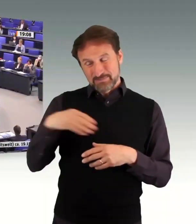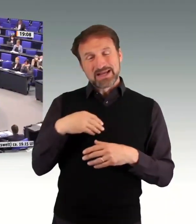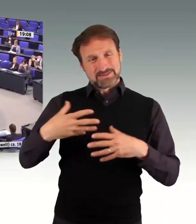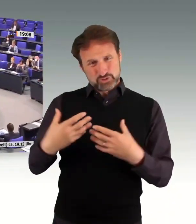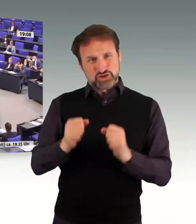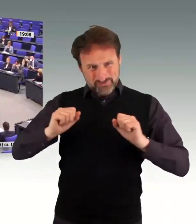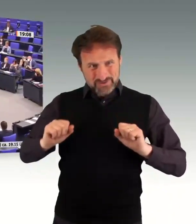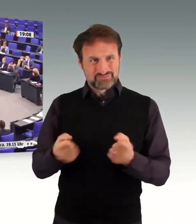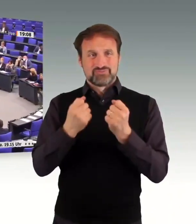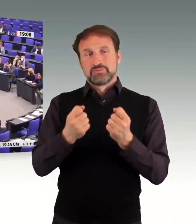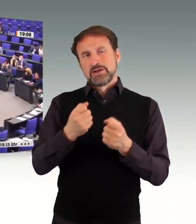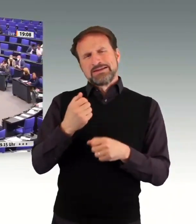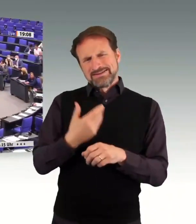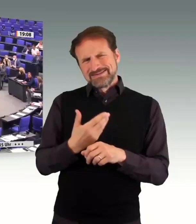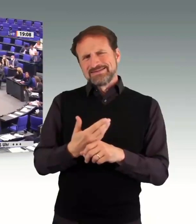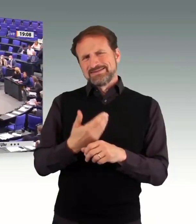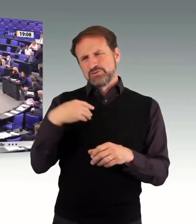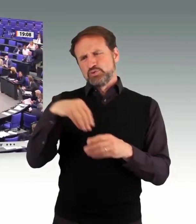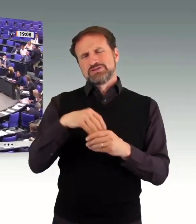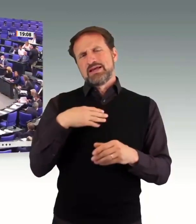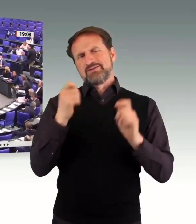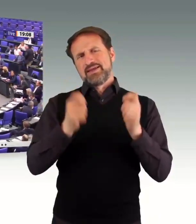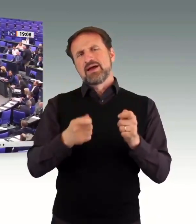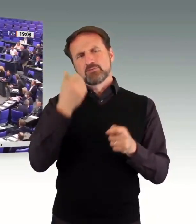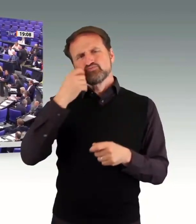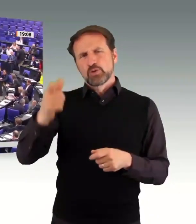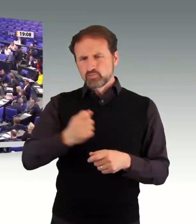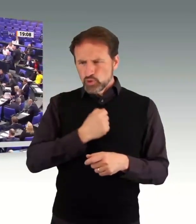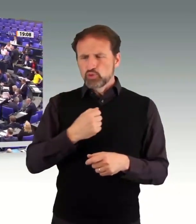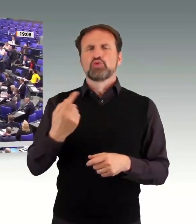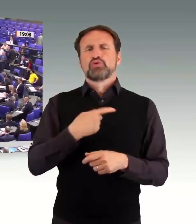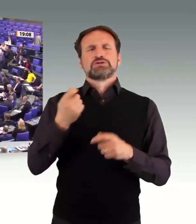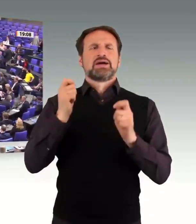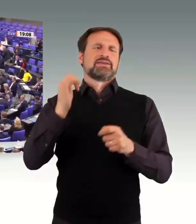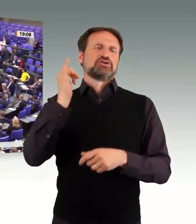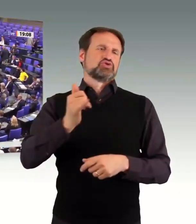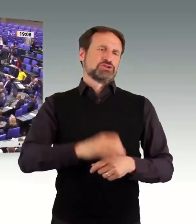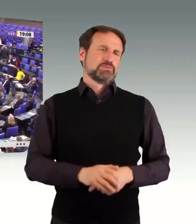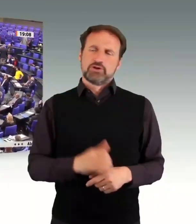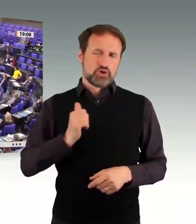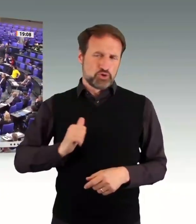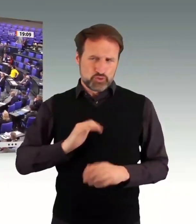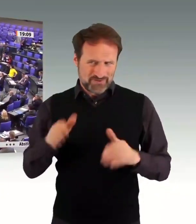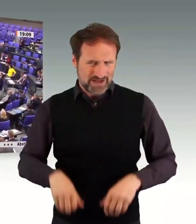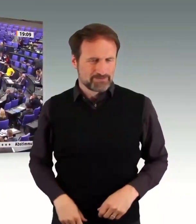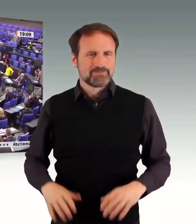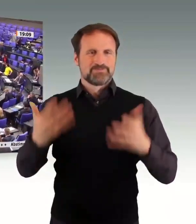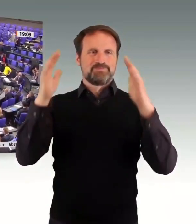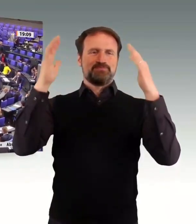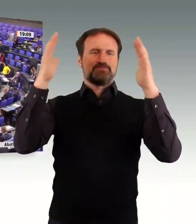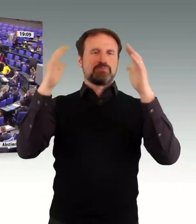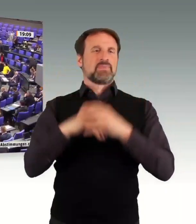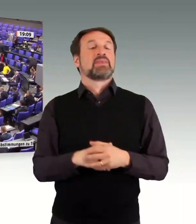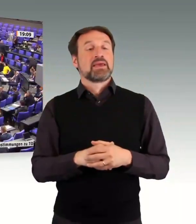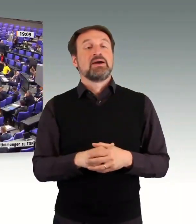Sehr geehrte Frau Präsidentin! Werte Kolleginnen und Kollegen! Ja, wir beraten heute zum zweiten Mal über Anträge der Union